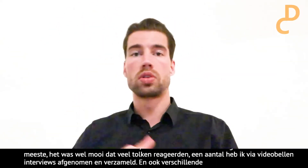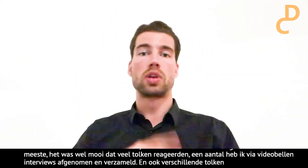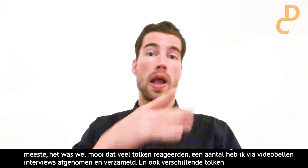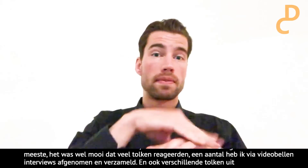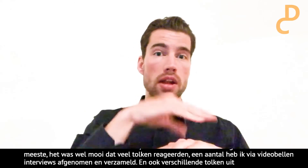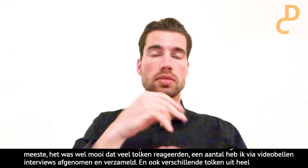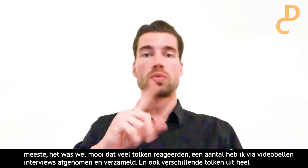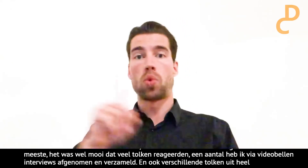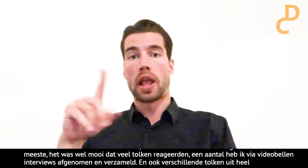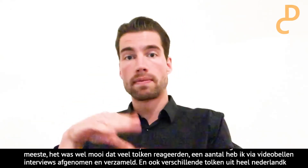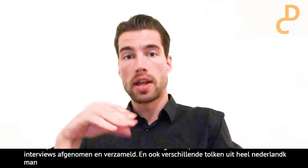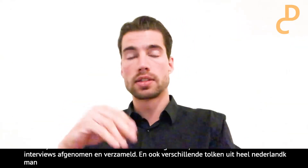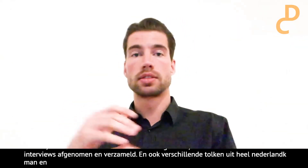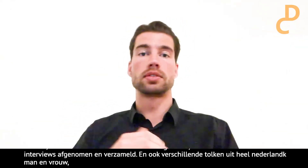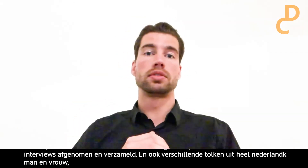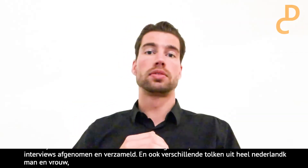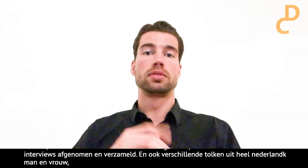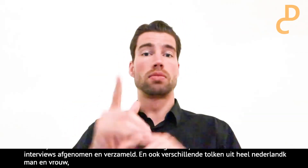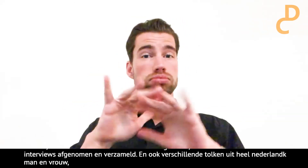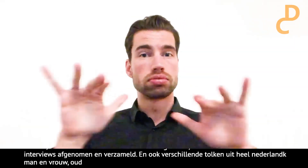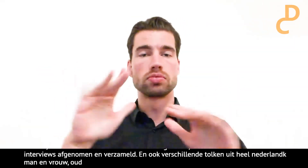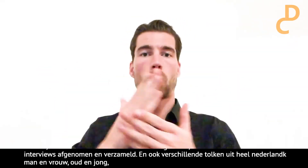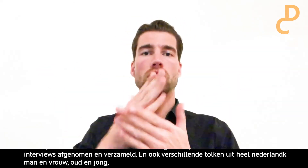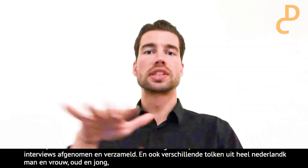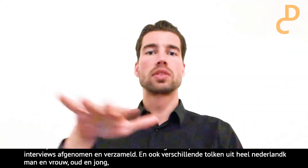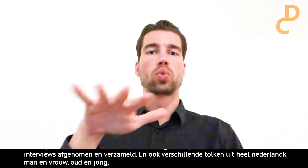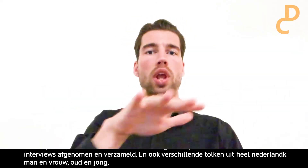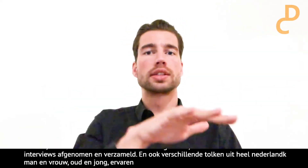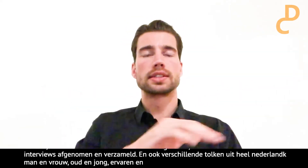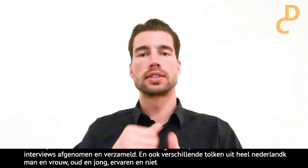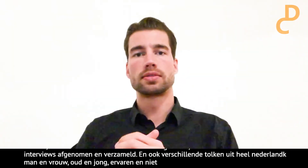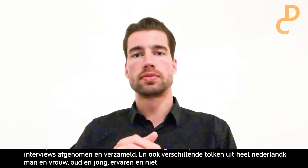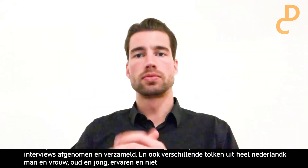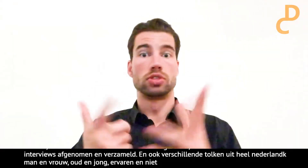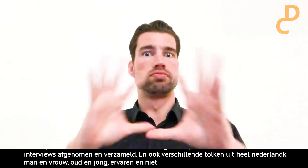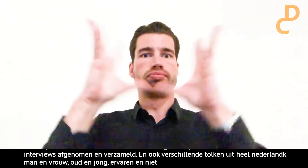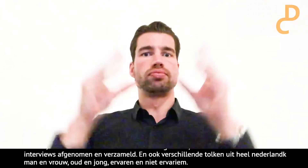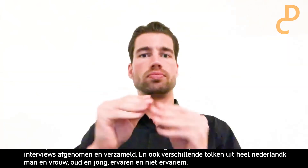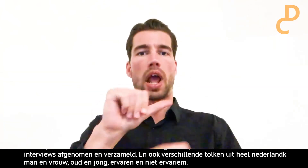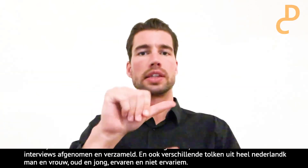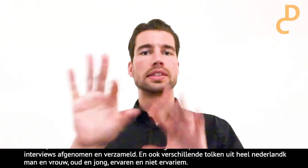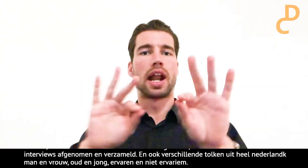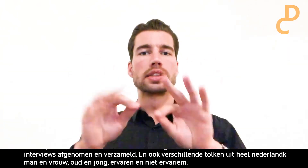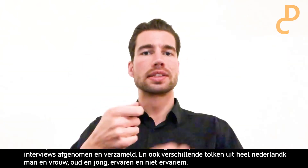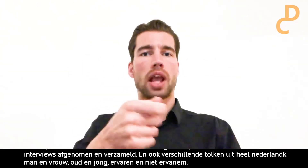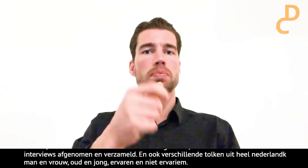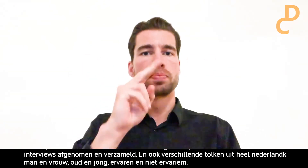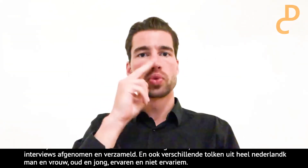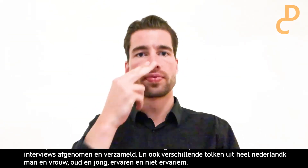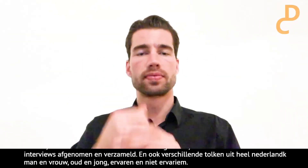oud, jong, ervaren, niet ervaren. Dus verschillende tolken in verschillende situaties. Alles heb ik